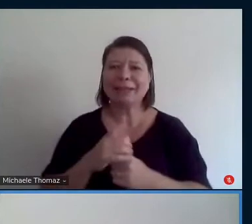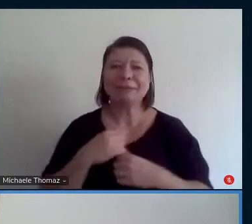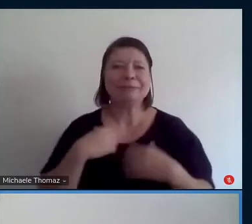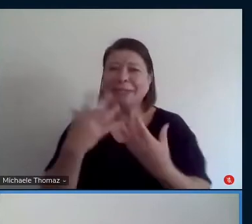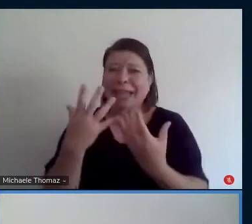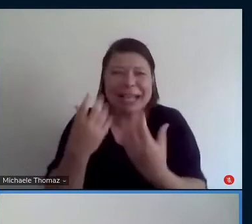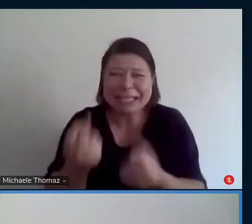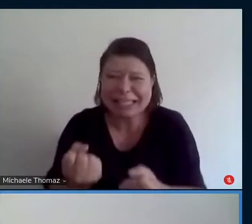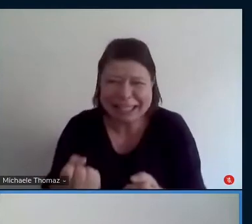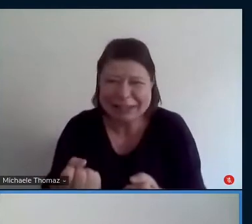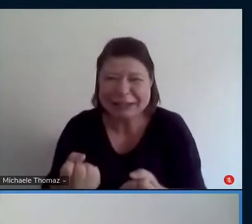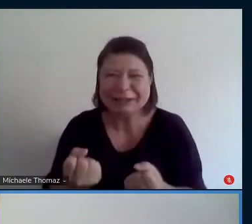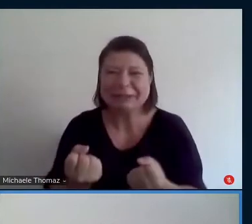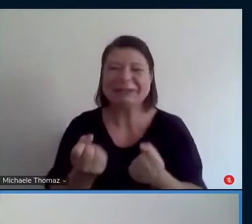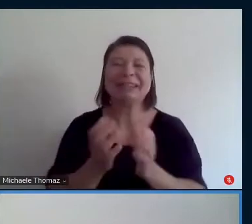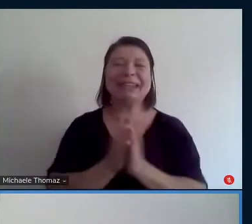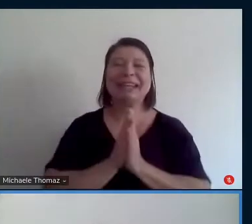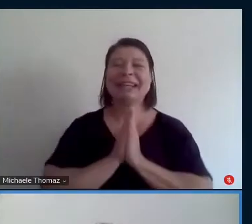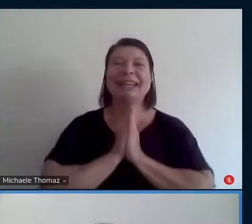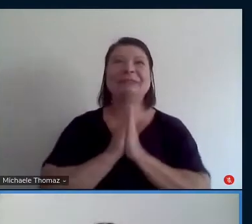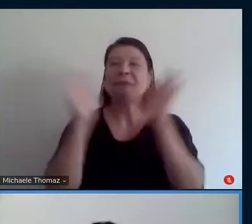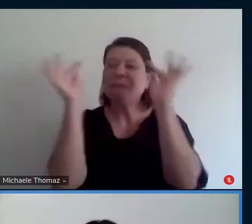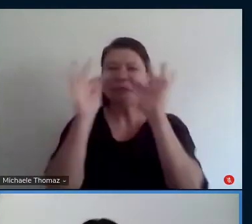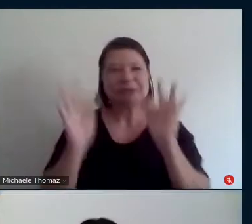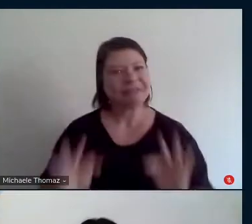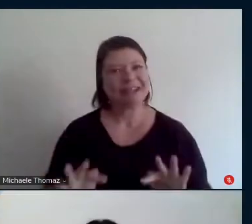demais, demais, eu estou ultra, mega feliz.